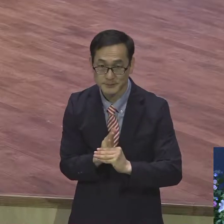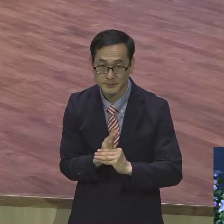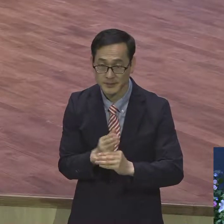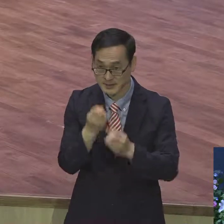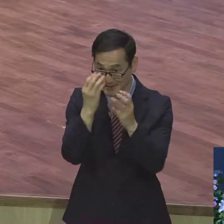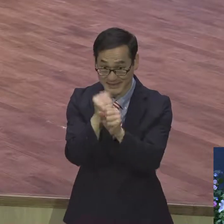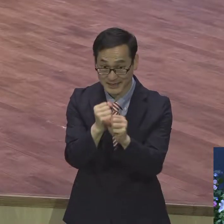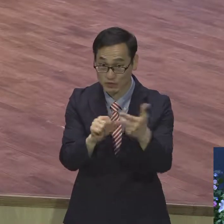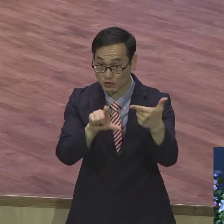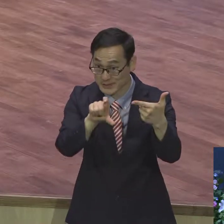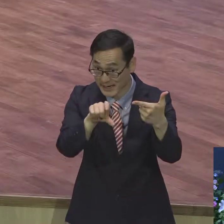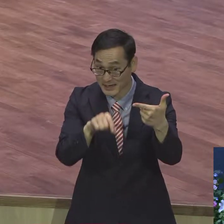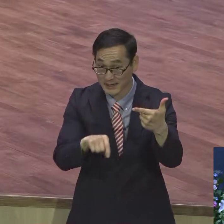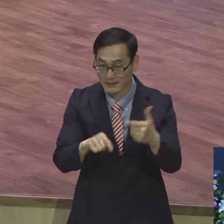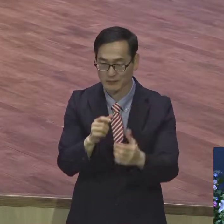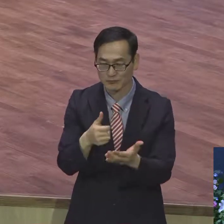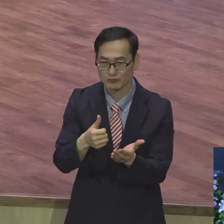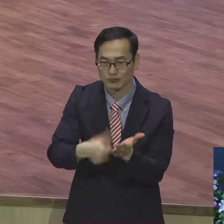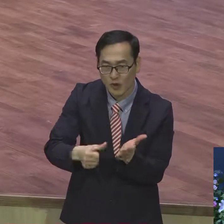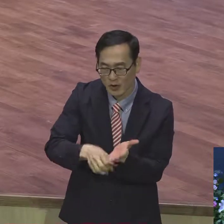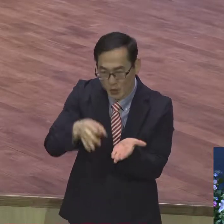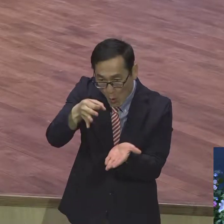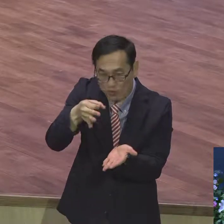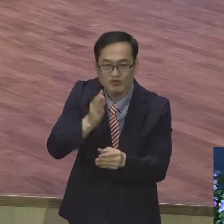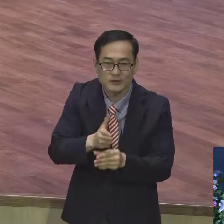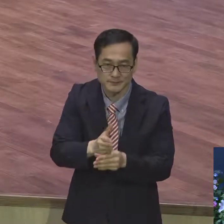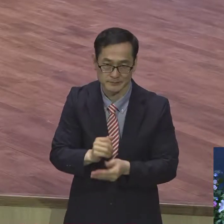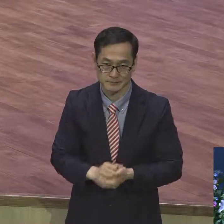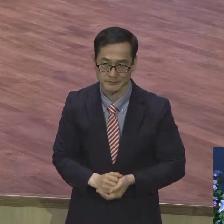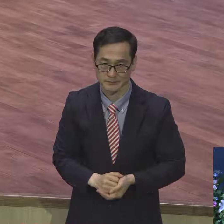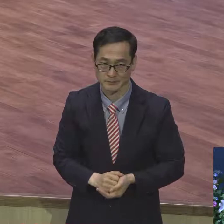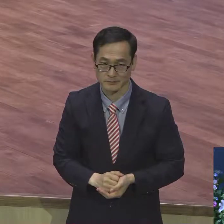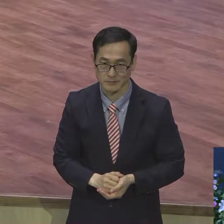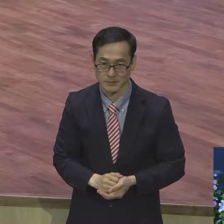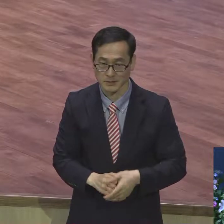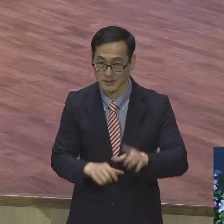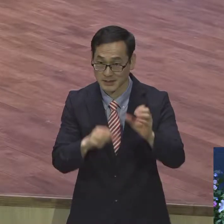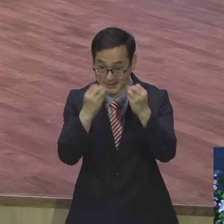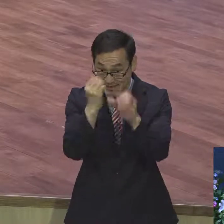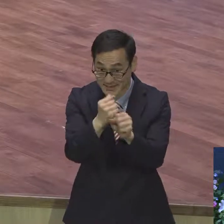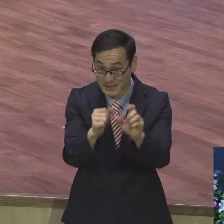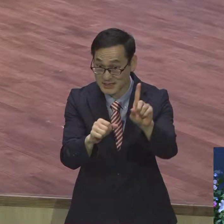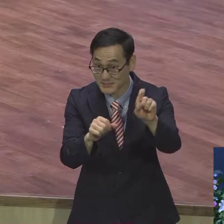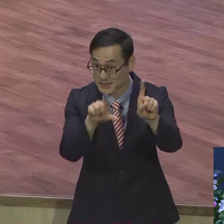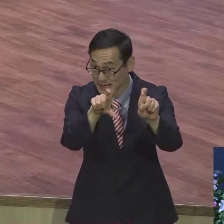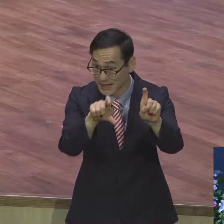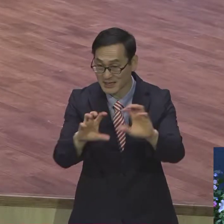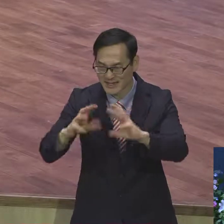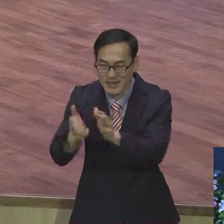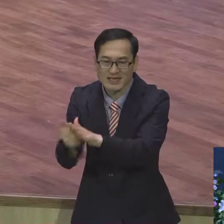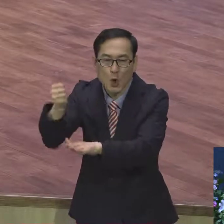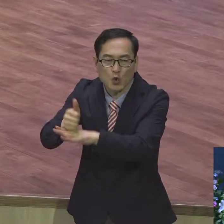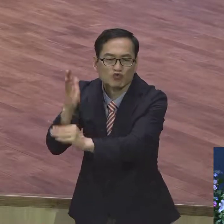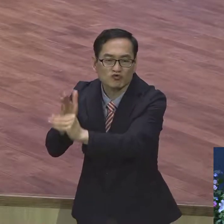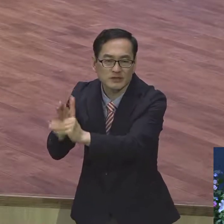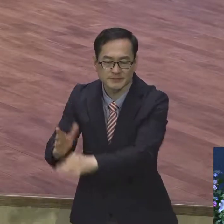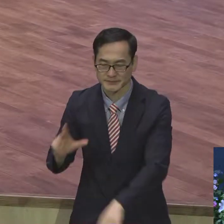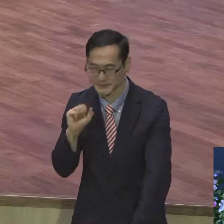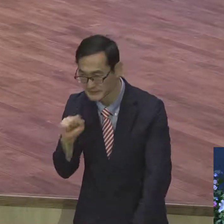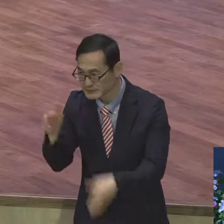중심 장세기 11장의 세상 성공 중심 이게 인생의 자표로 설정해 나았기